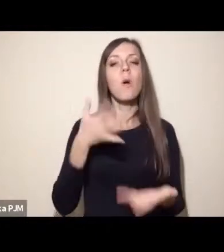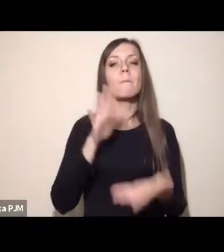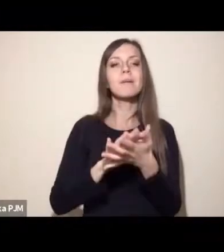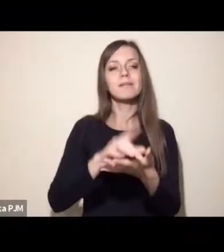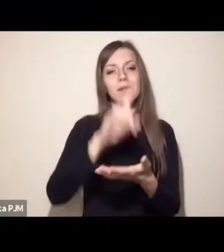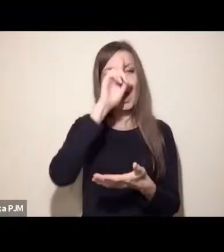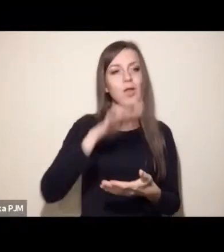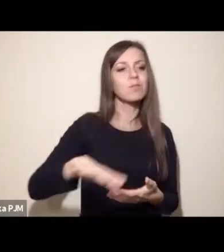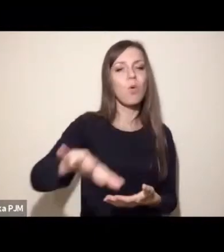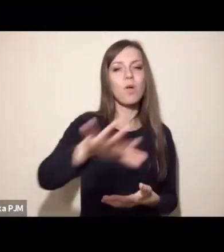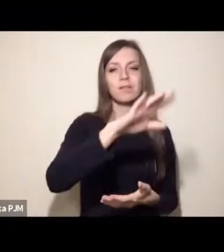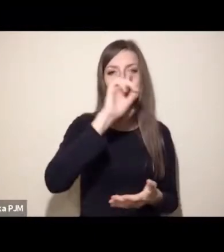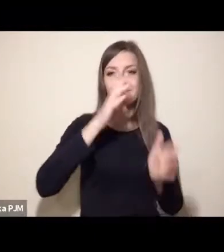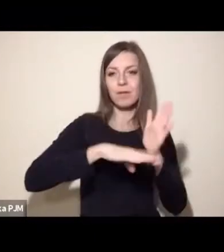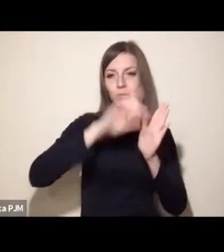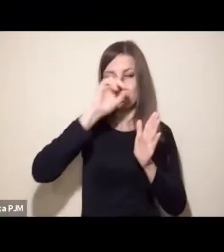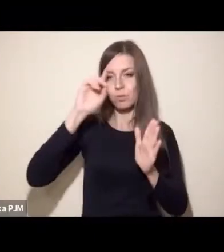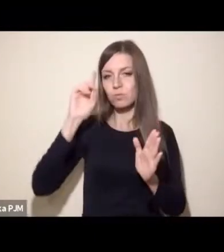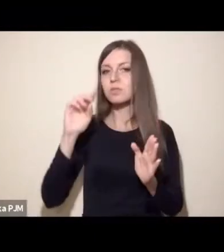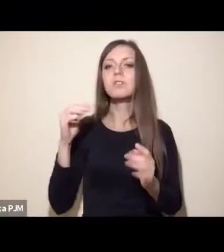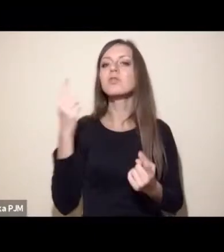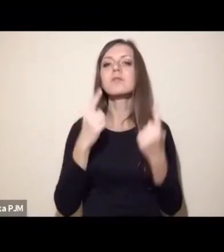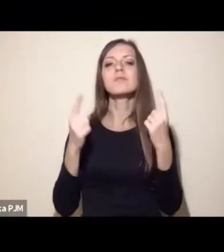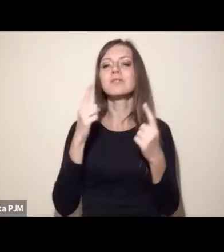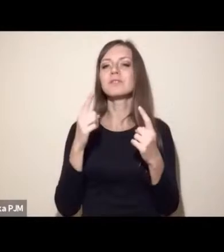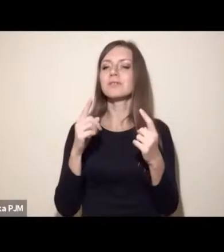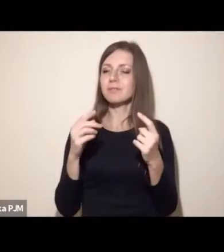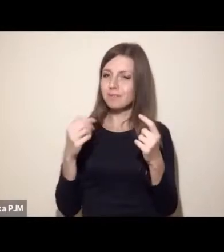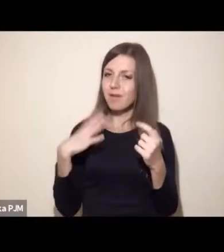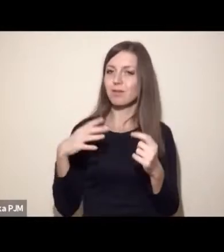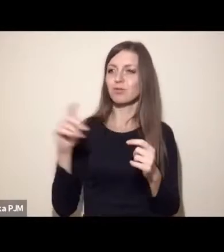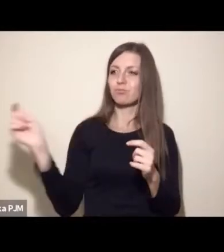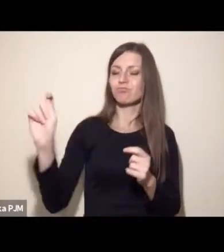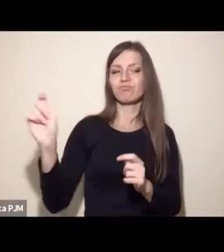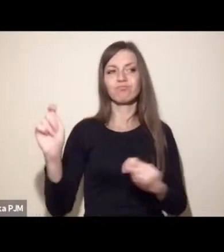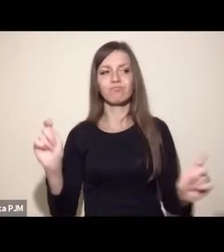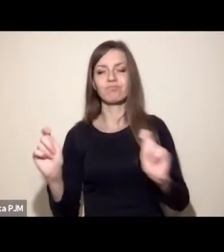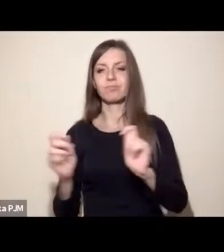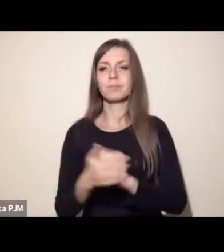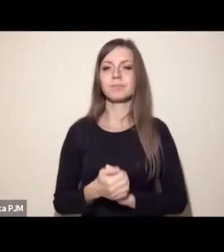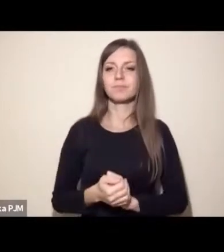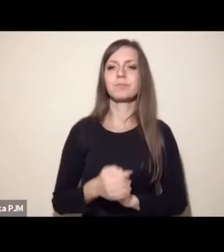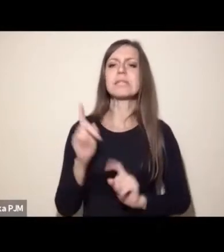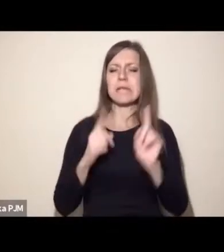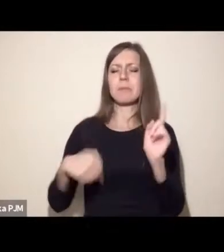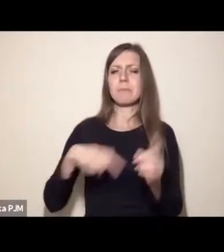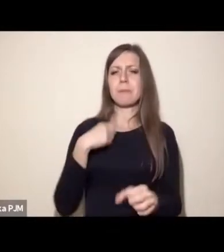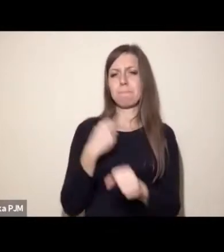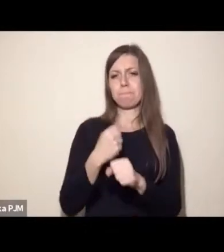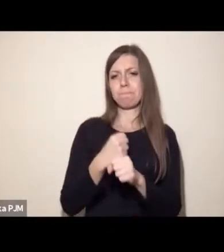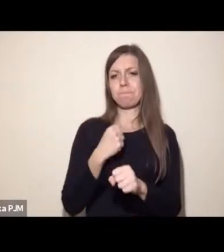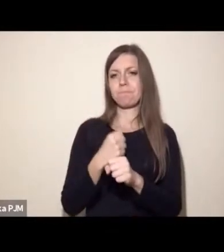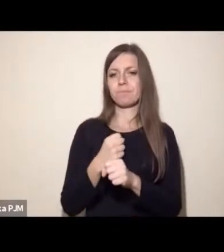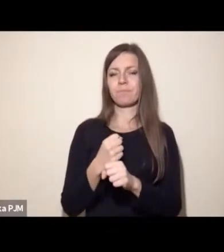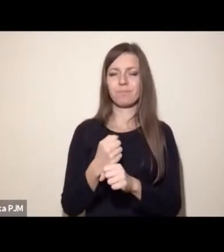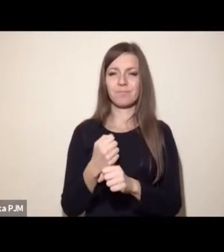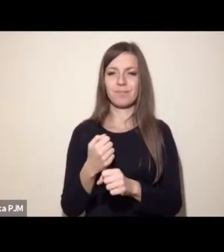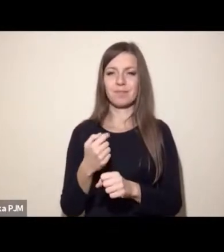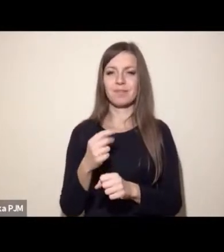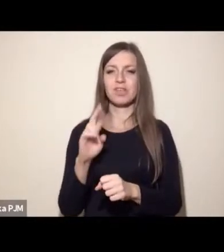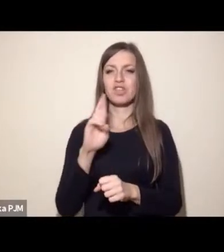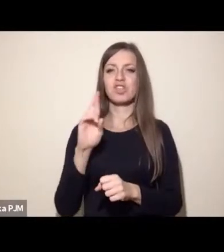przeżyć się niektórym z tych argumentów i wątpliwości, z którymi się spotykamy w HSA, w naszej pracy rzeczniczej,